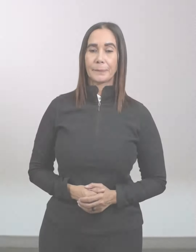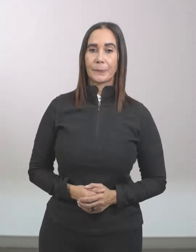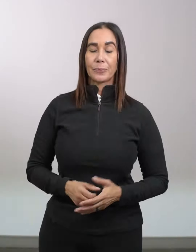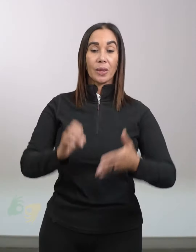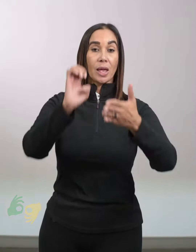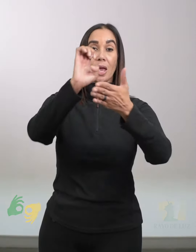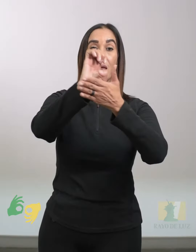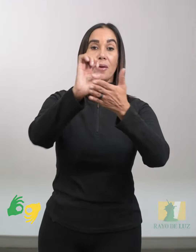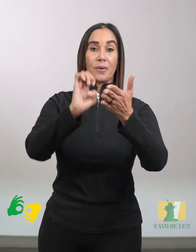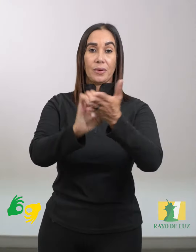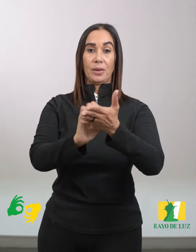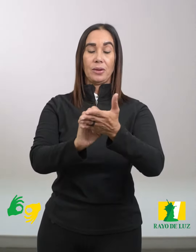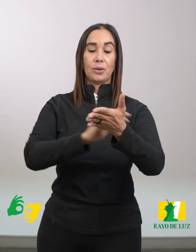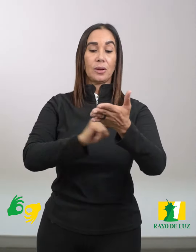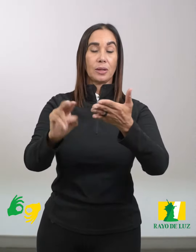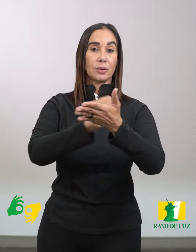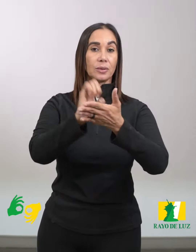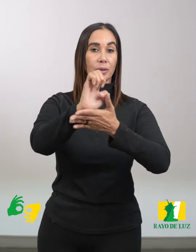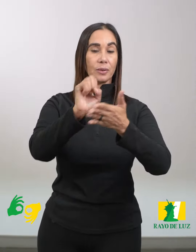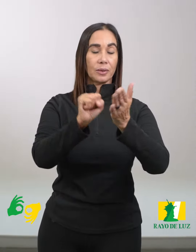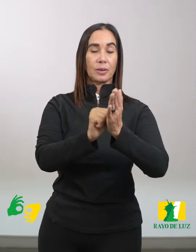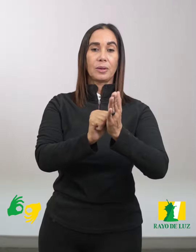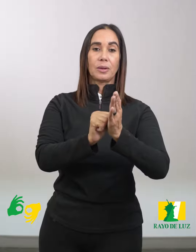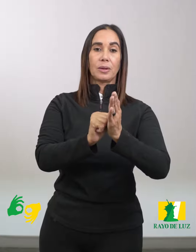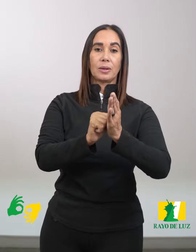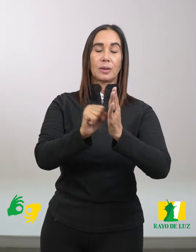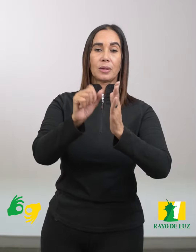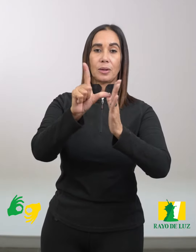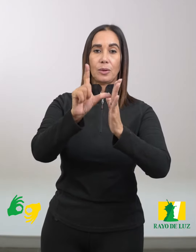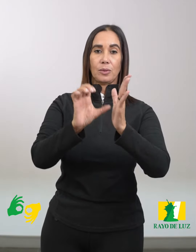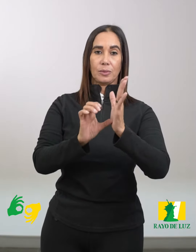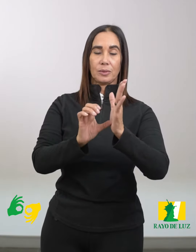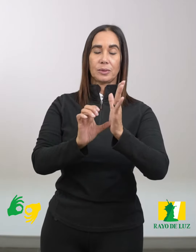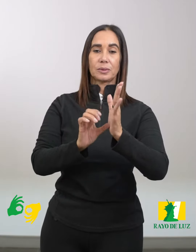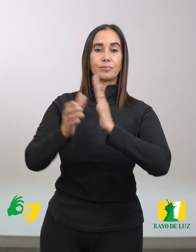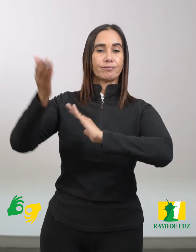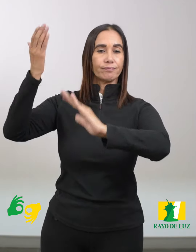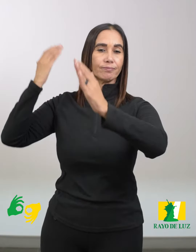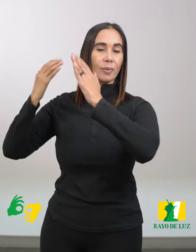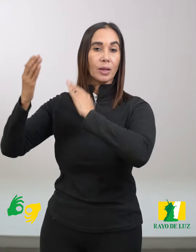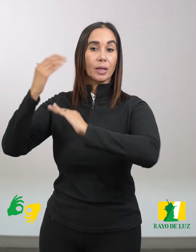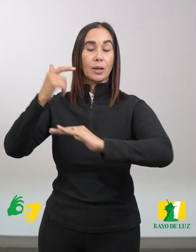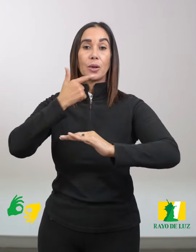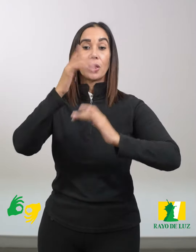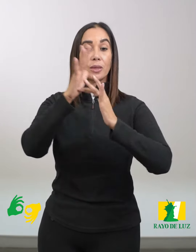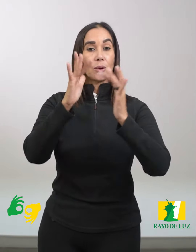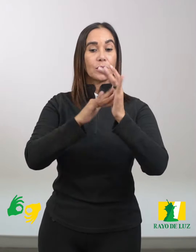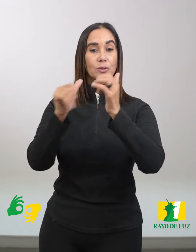Evangelio Lectura del Santo Evangelio según San Lucas En aquel tiempo dijo Jesús a sus discípulos